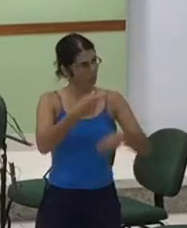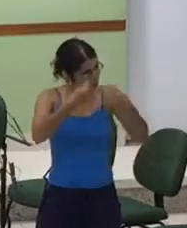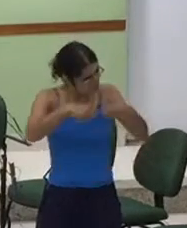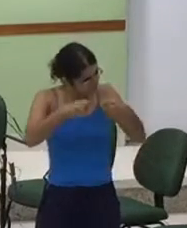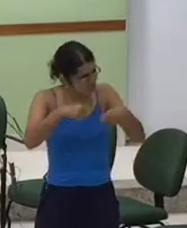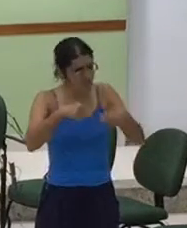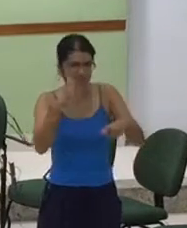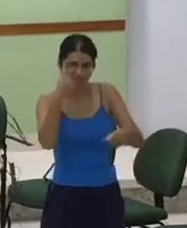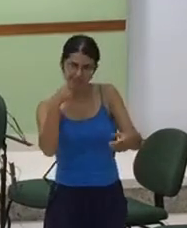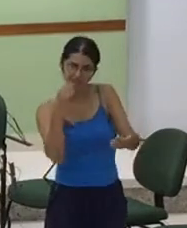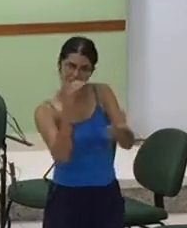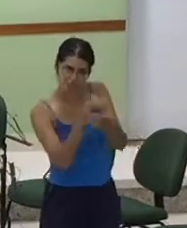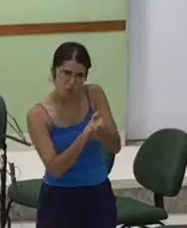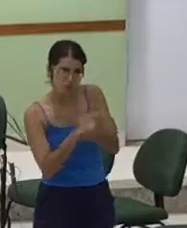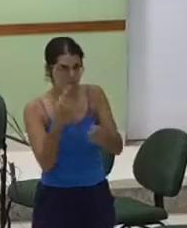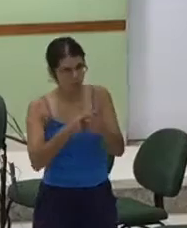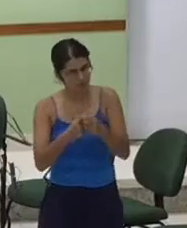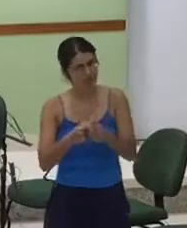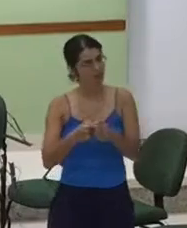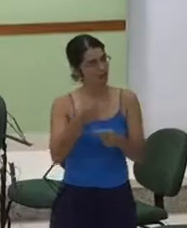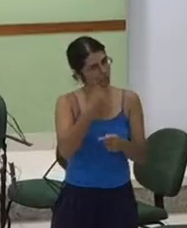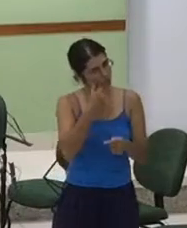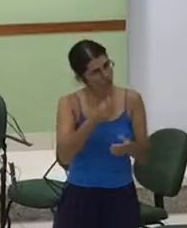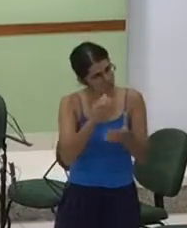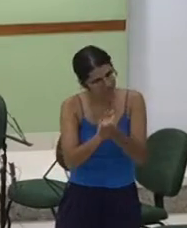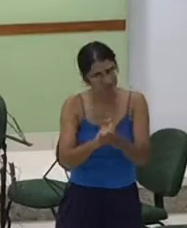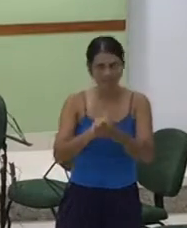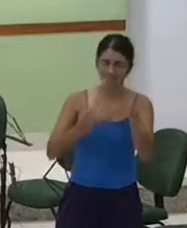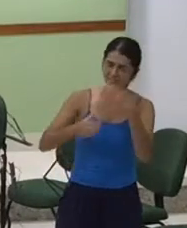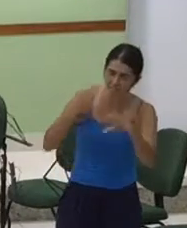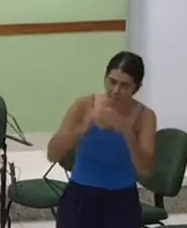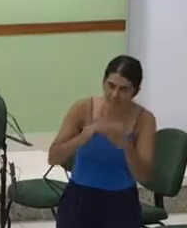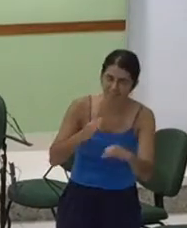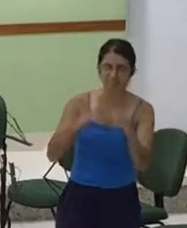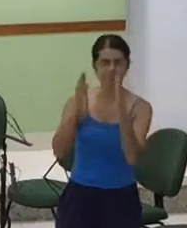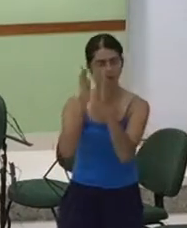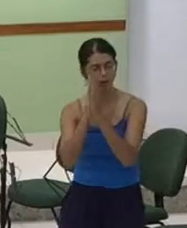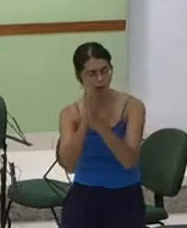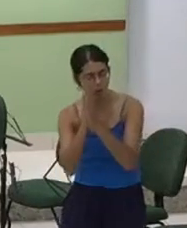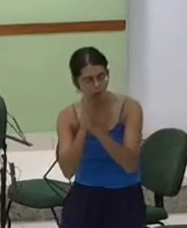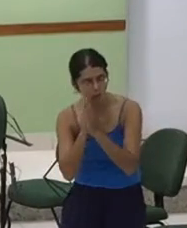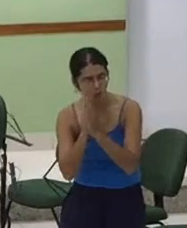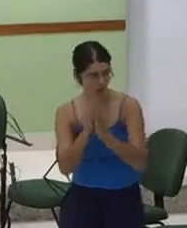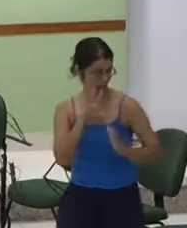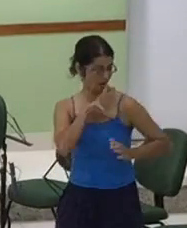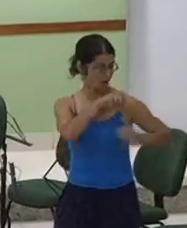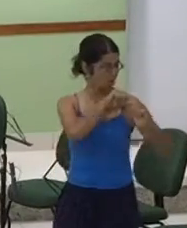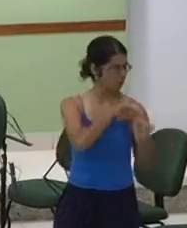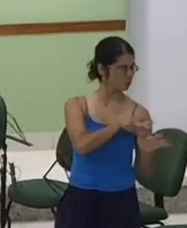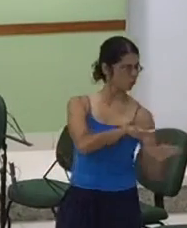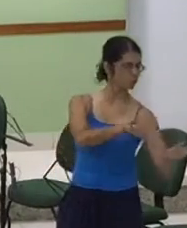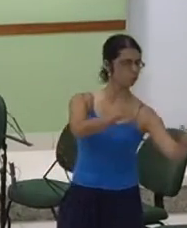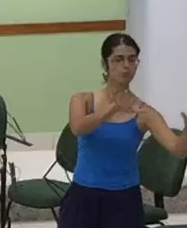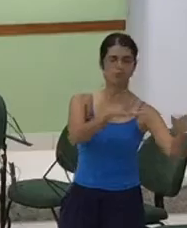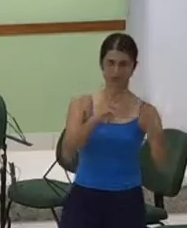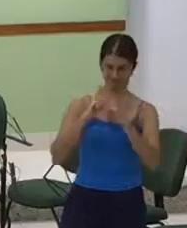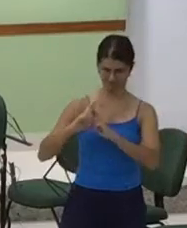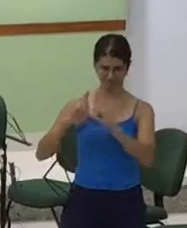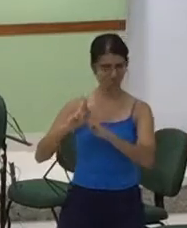que ora Canta Vive Vive espalhando amor Entre os crentes E também a esperança Tem mãos